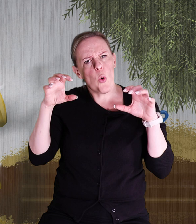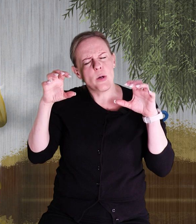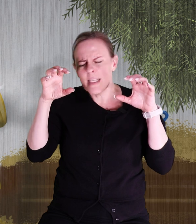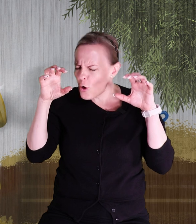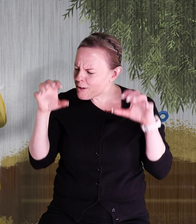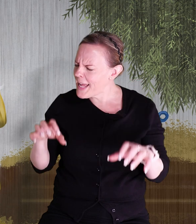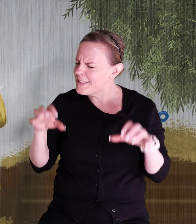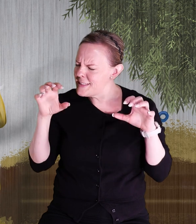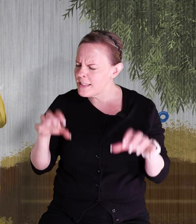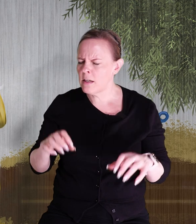tråkigt och regnigt.